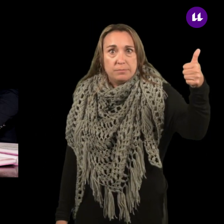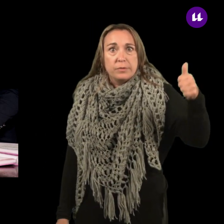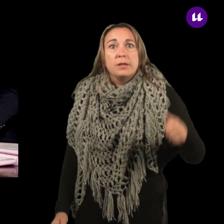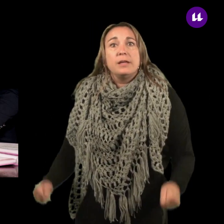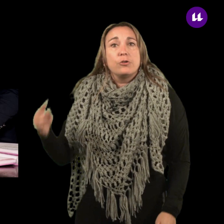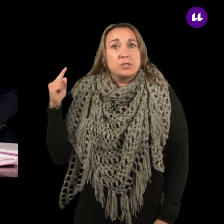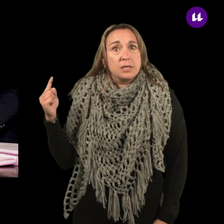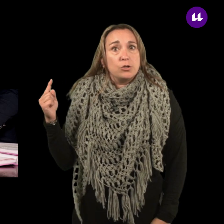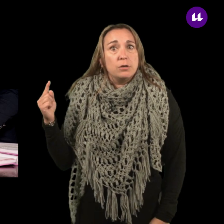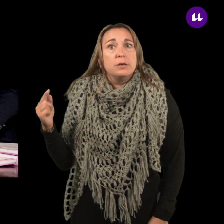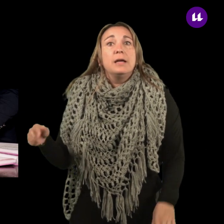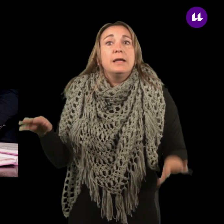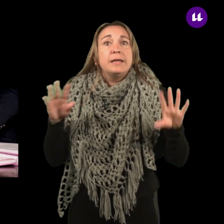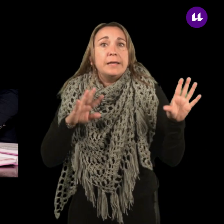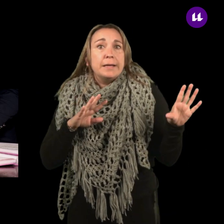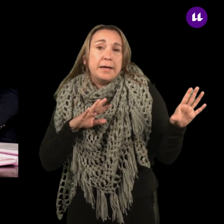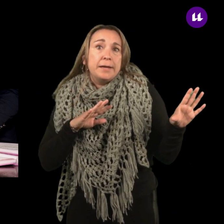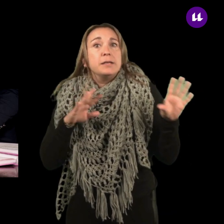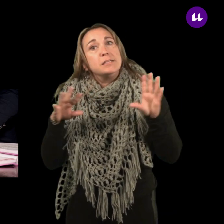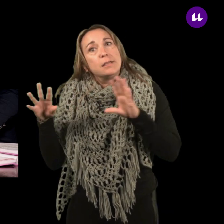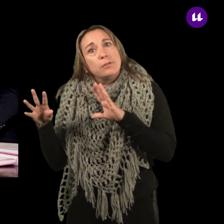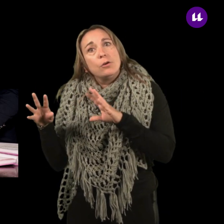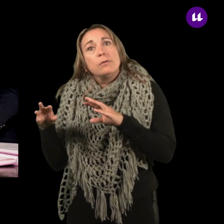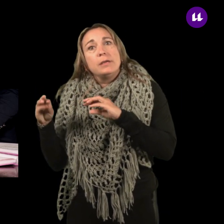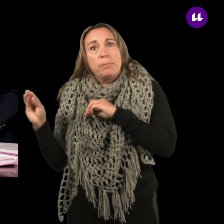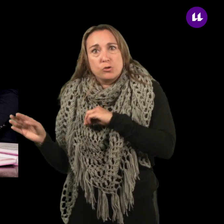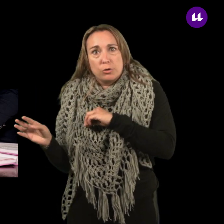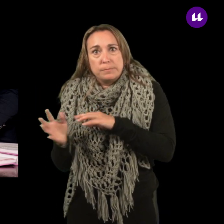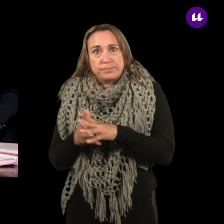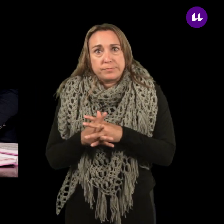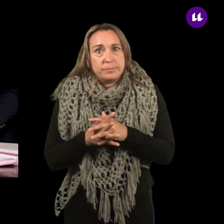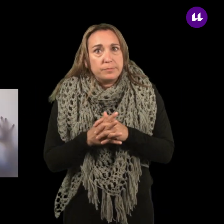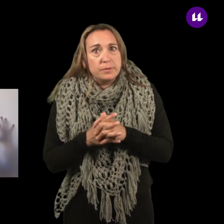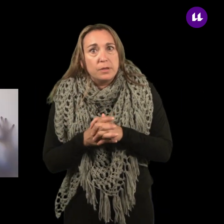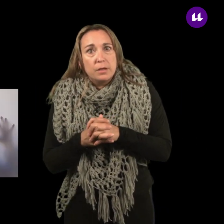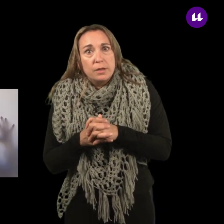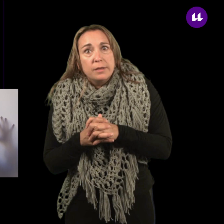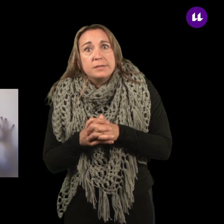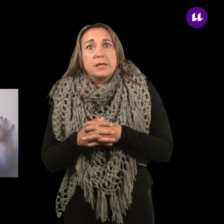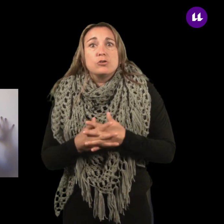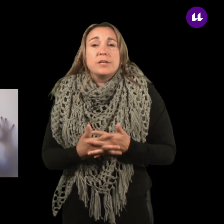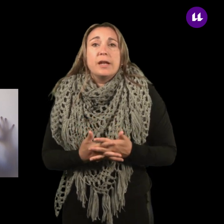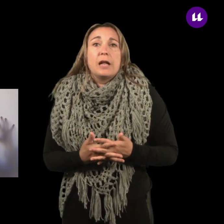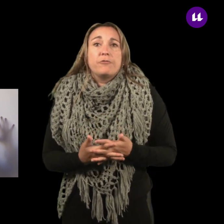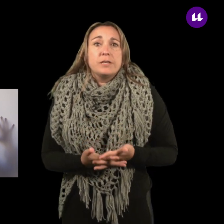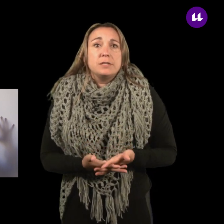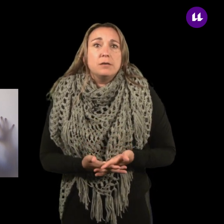asfixia, intoxicación, incendio y explosión. Se considera la asfixia